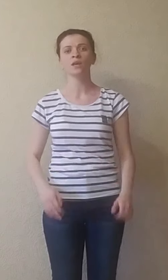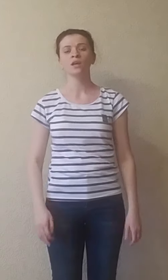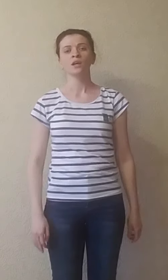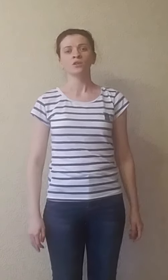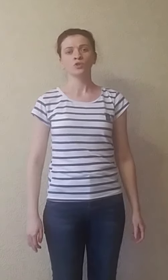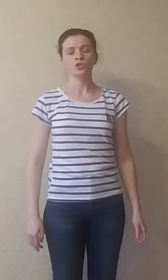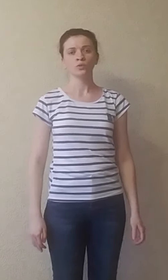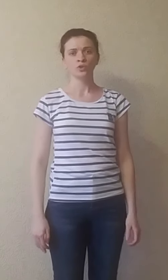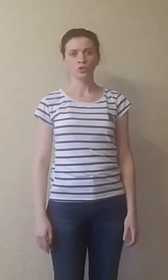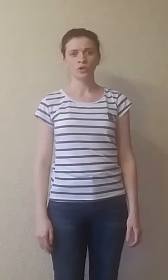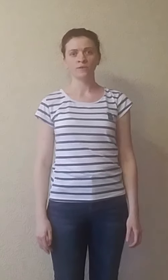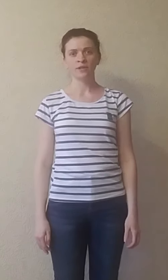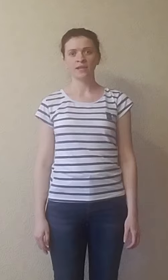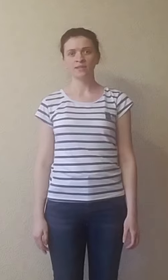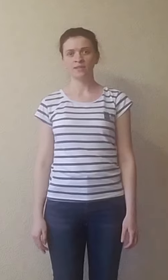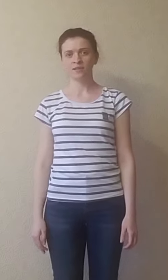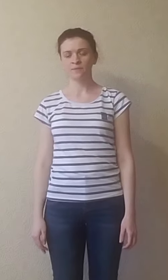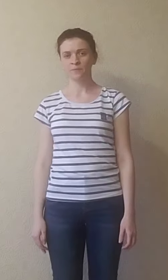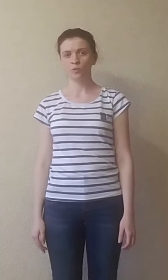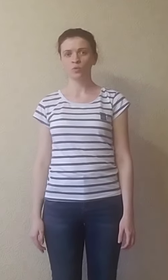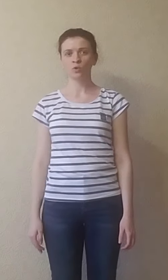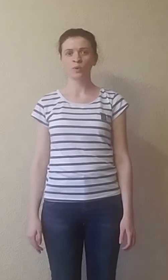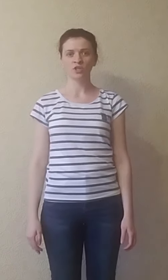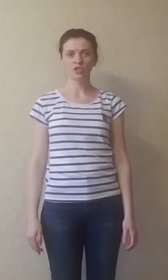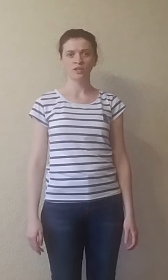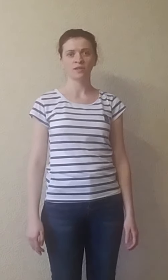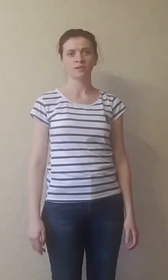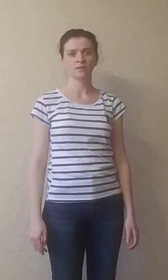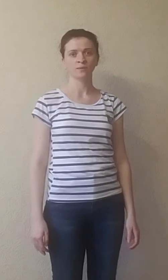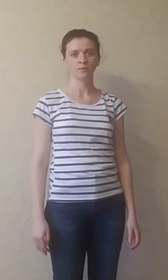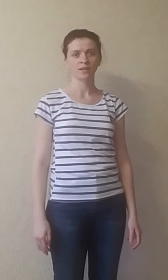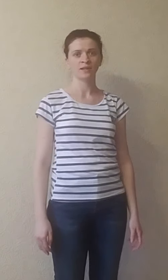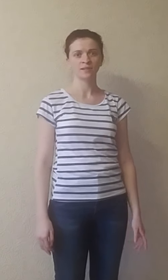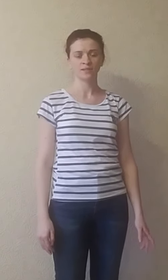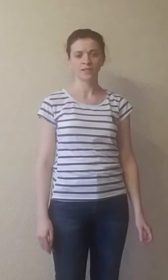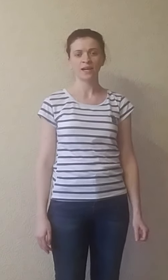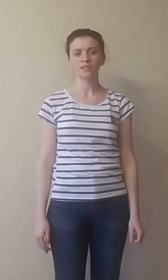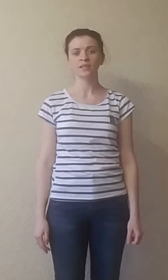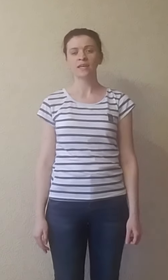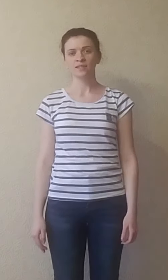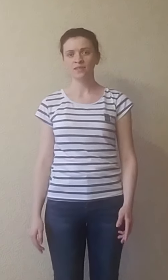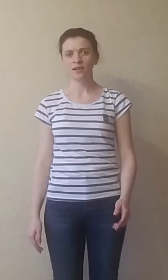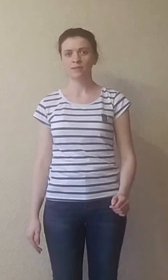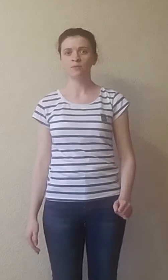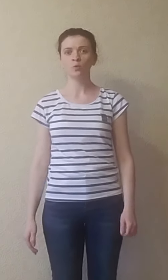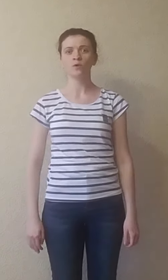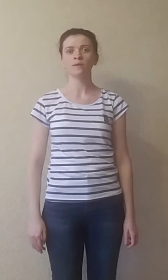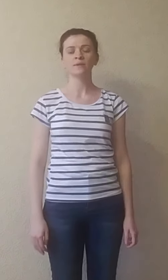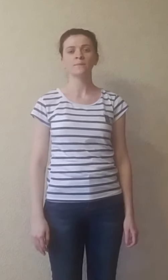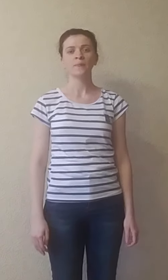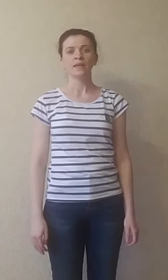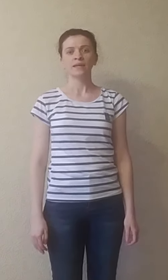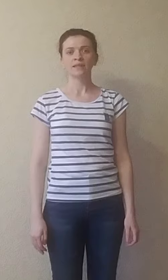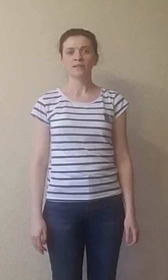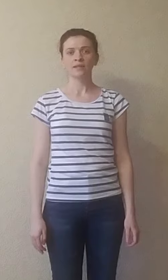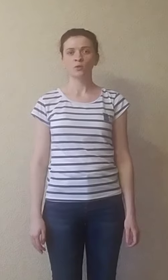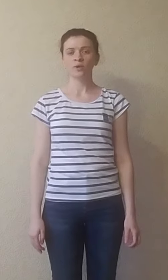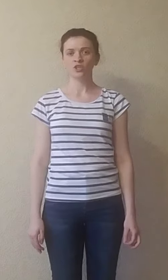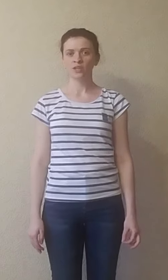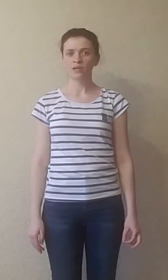Существует еще одна вариация упражнения на дыхание с данными буквами. Это упражнение